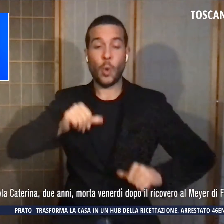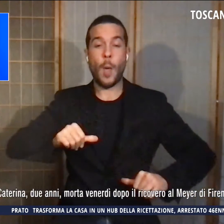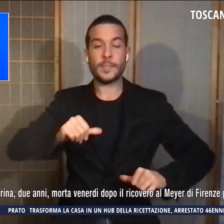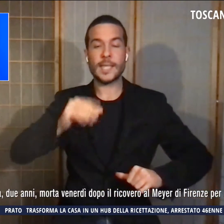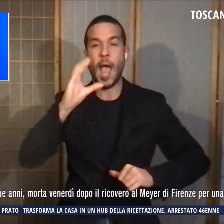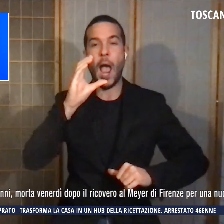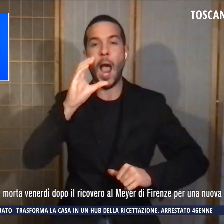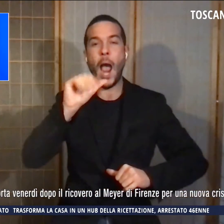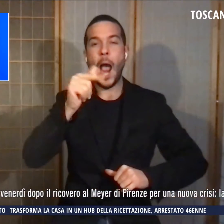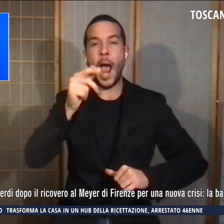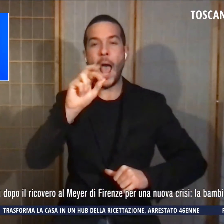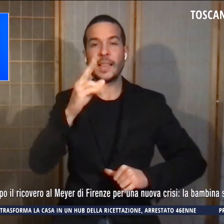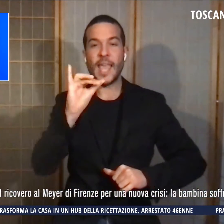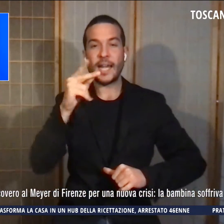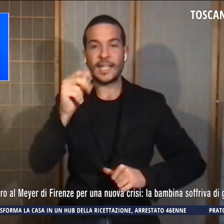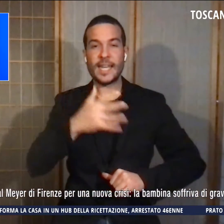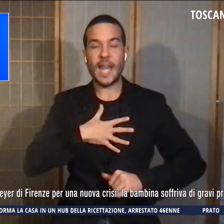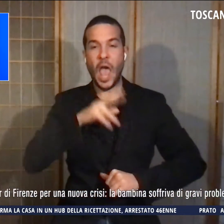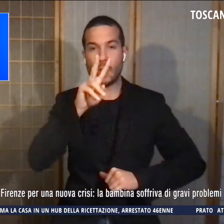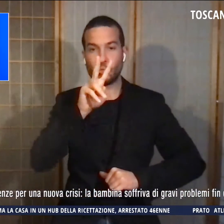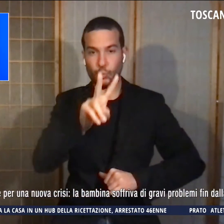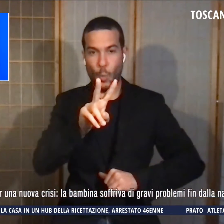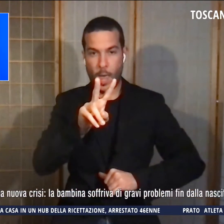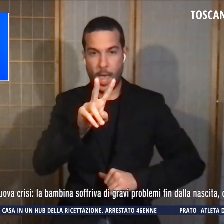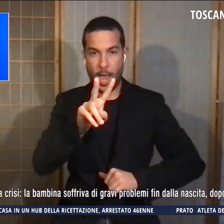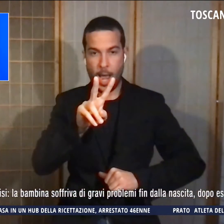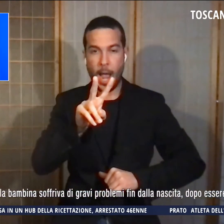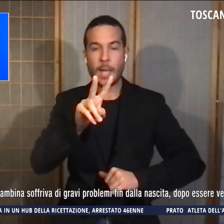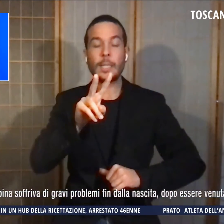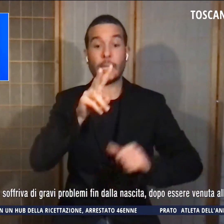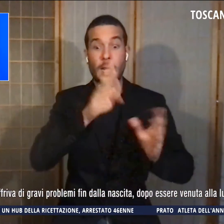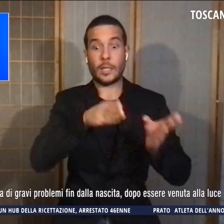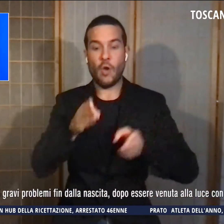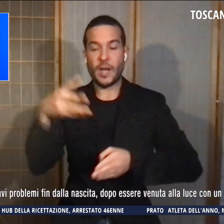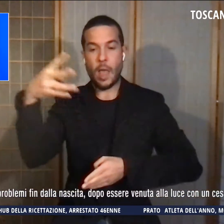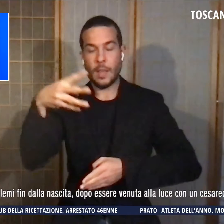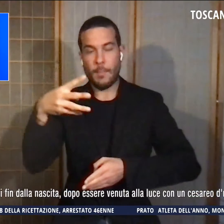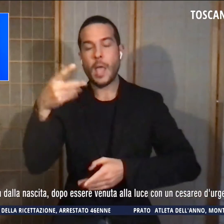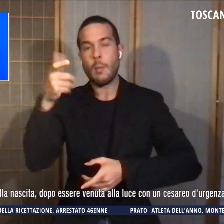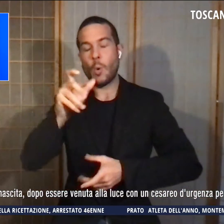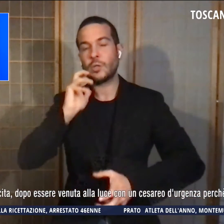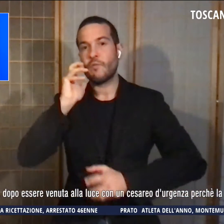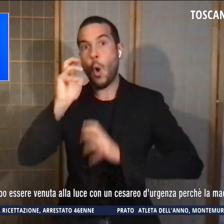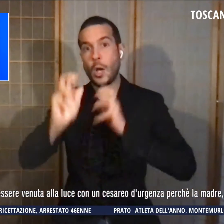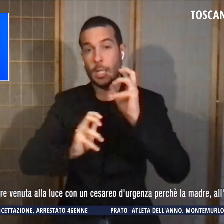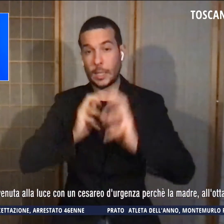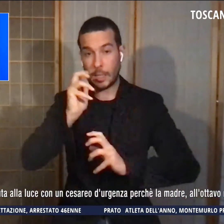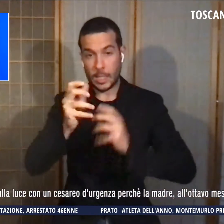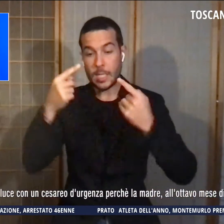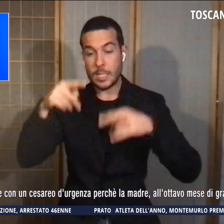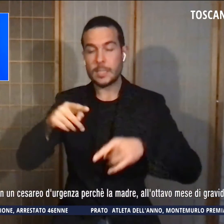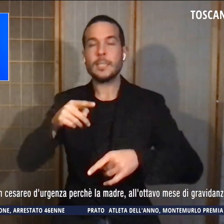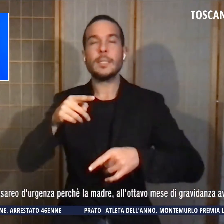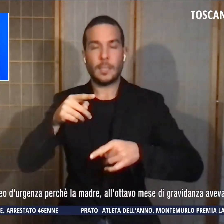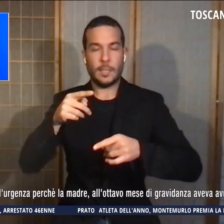venerdì dopo il ricovero al Maier di Firenze per una nuova crisi. La piccola soffriva di gravi problemi fin dalla